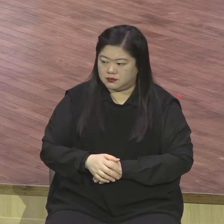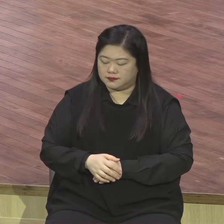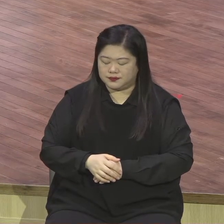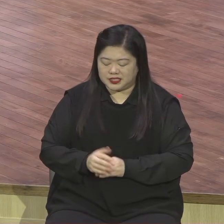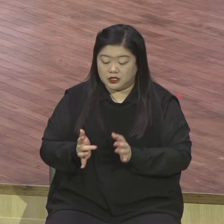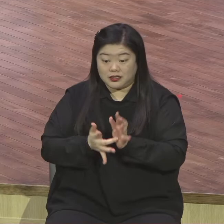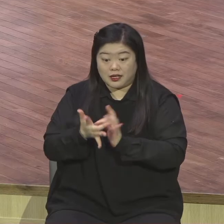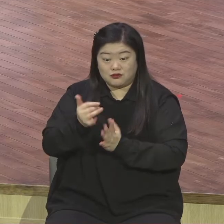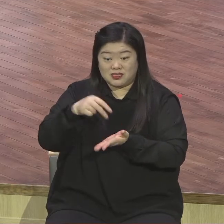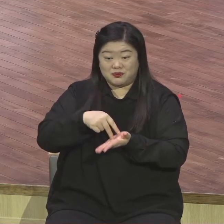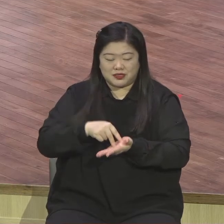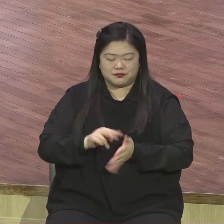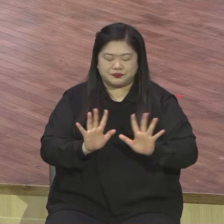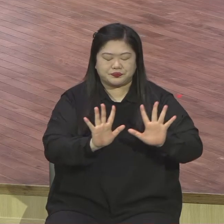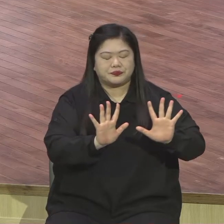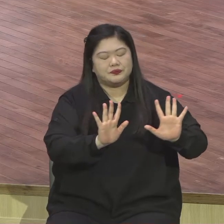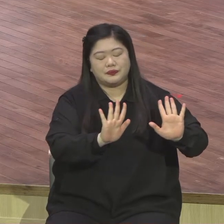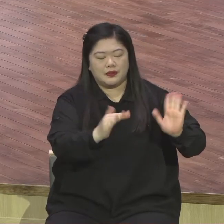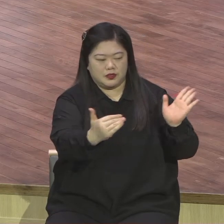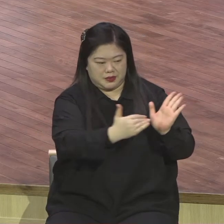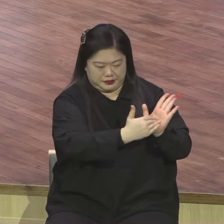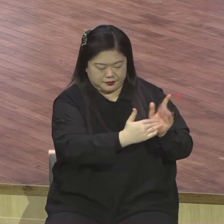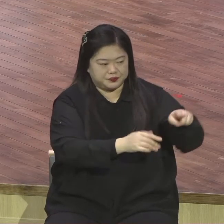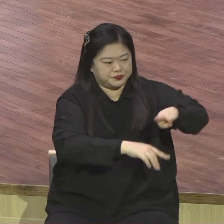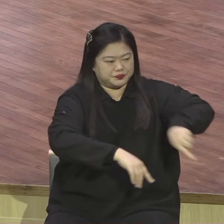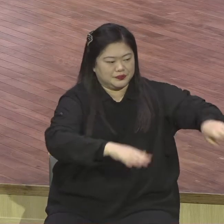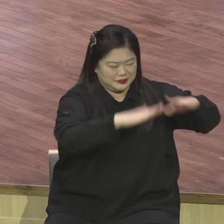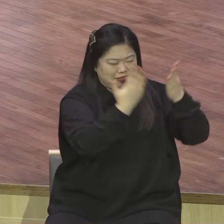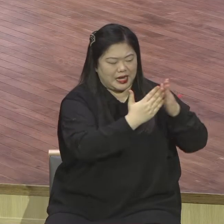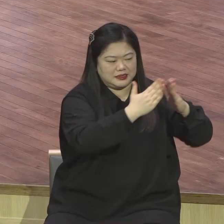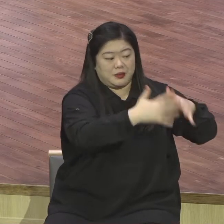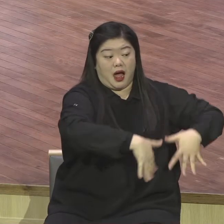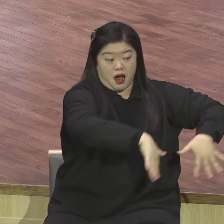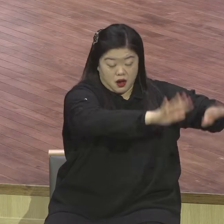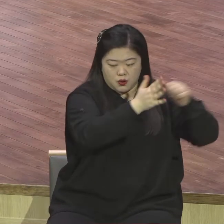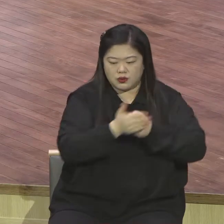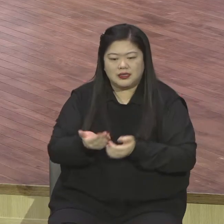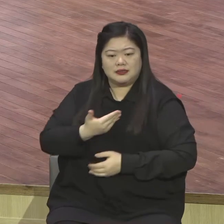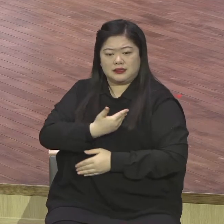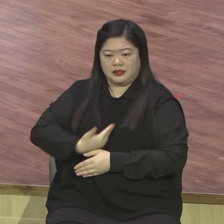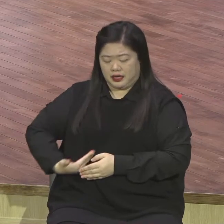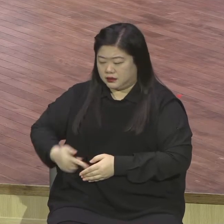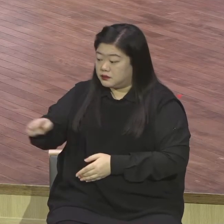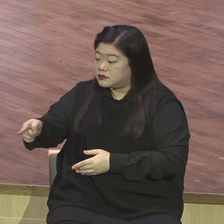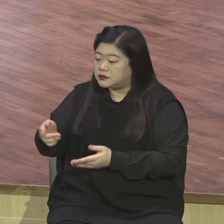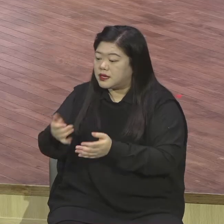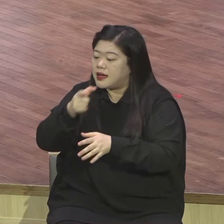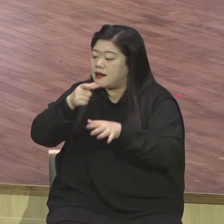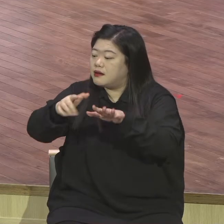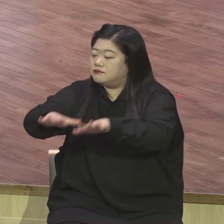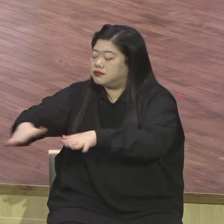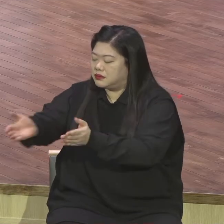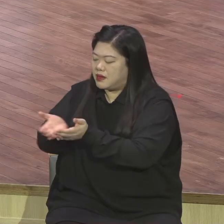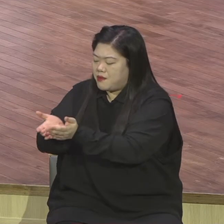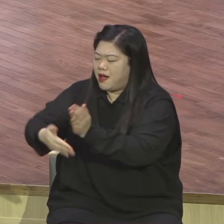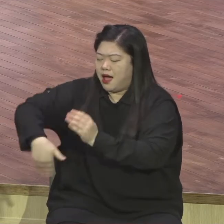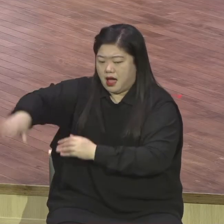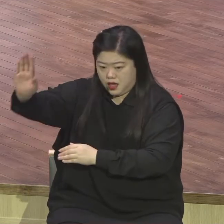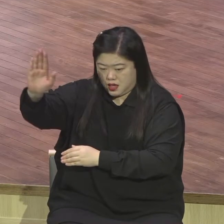보냈습니다. 그리고 예수님 자신은 산에 올라갔어요. 하나님 앞에 기도하는 시간을 가졌어요.